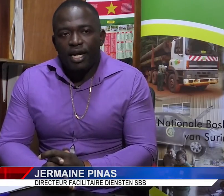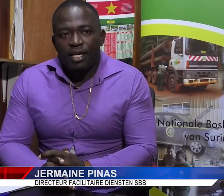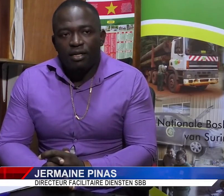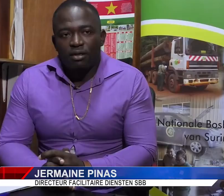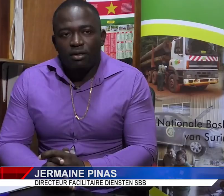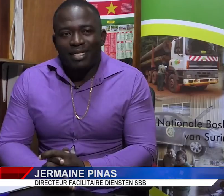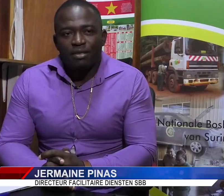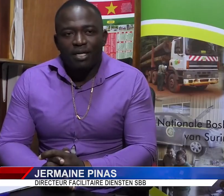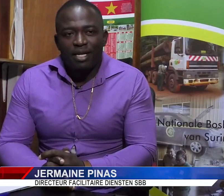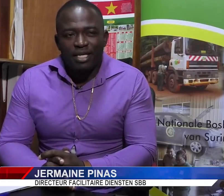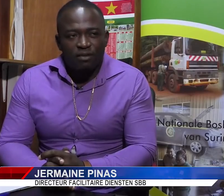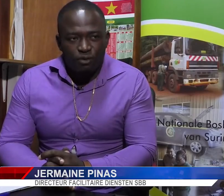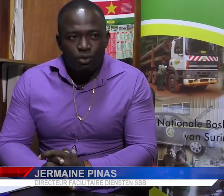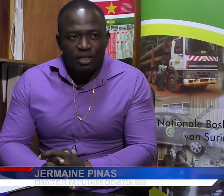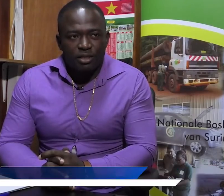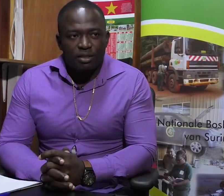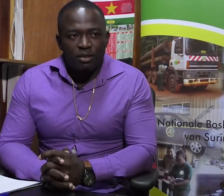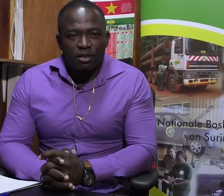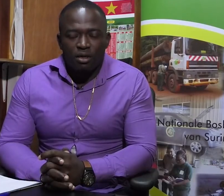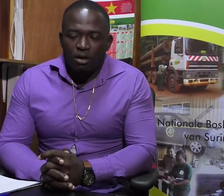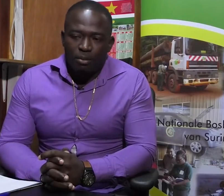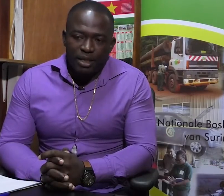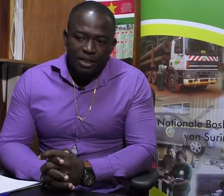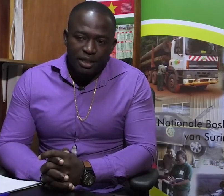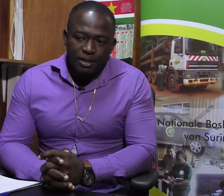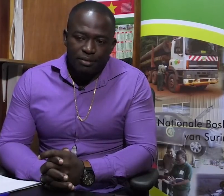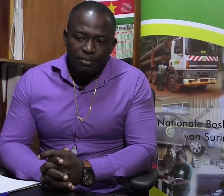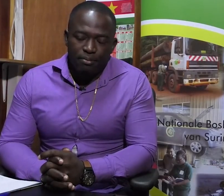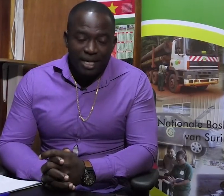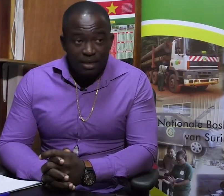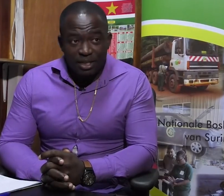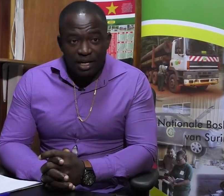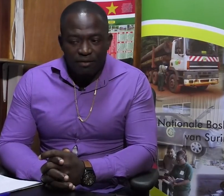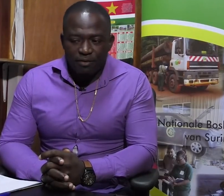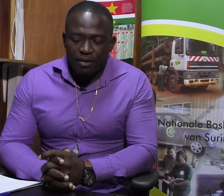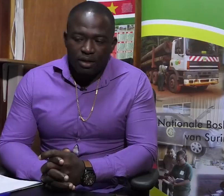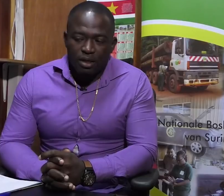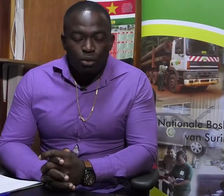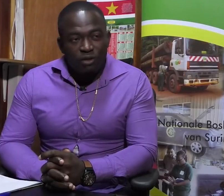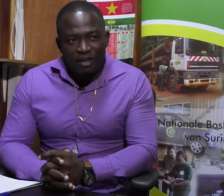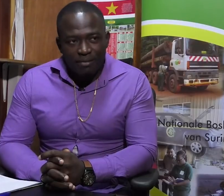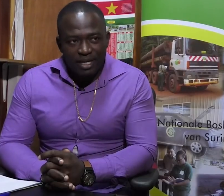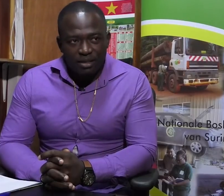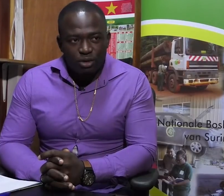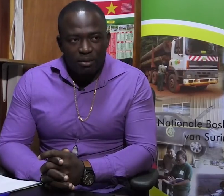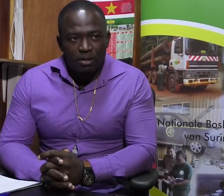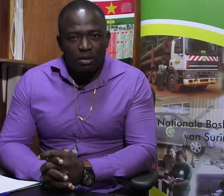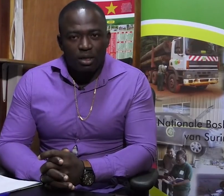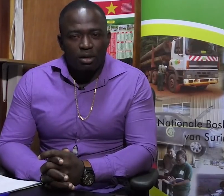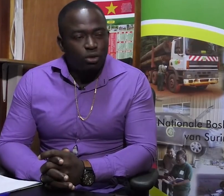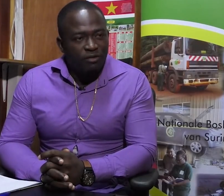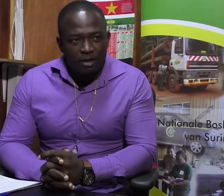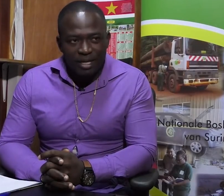En dat is mijn eerste focus. Omdat je binnen het bedrijf gemotiveerde mensen moet